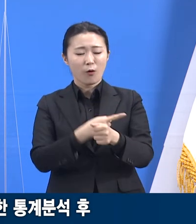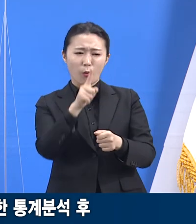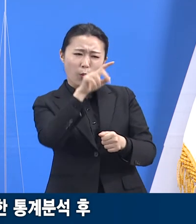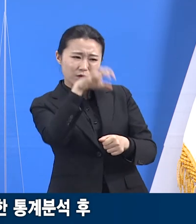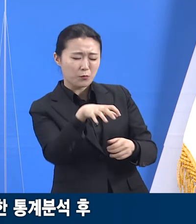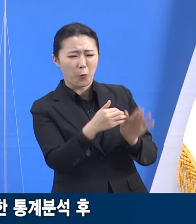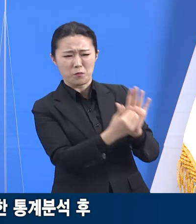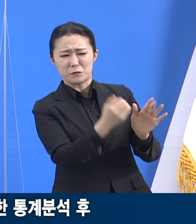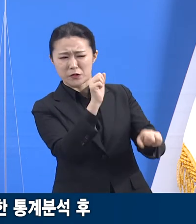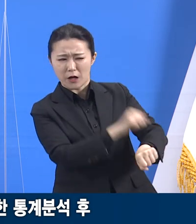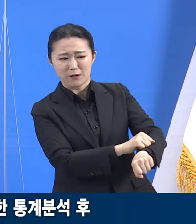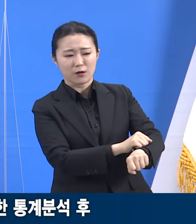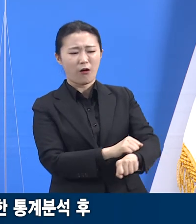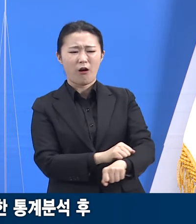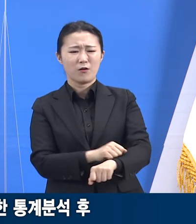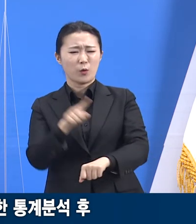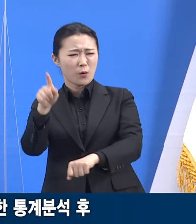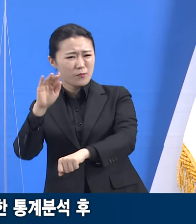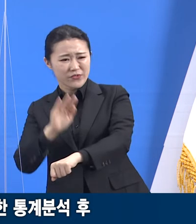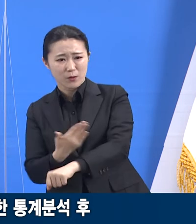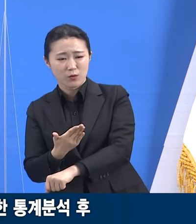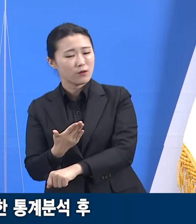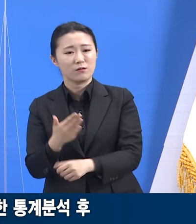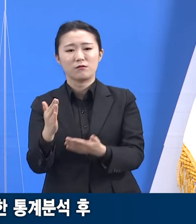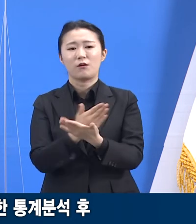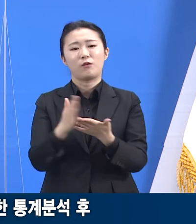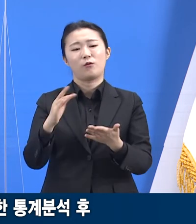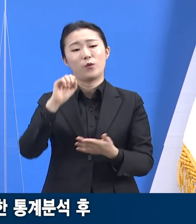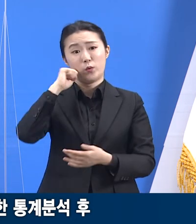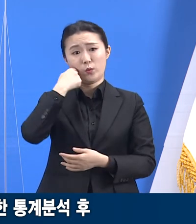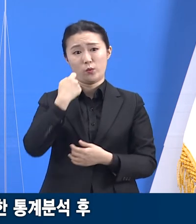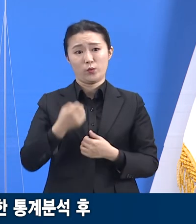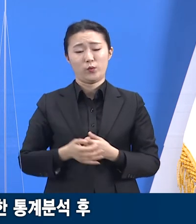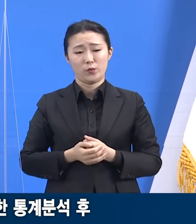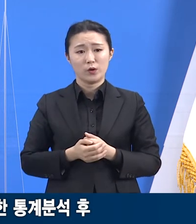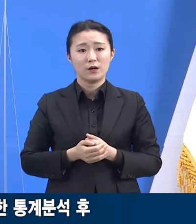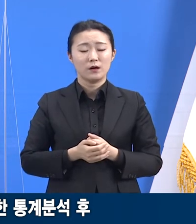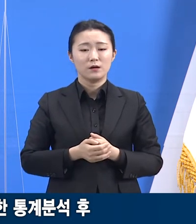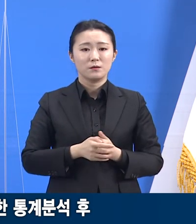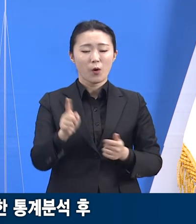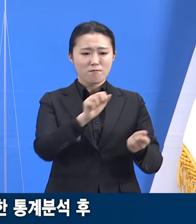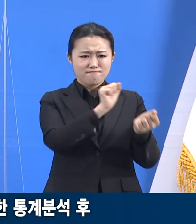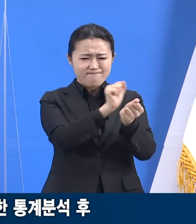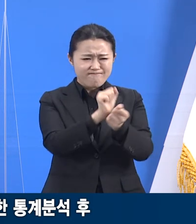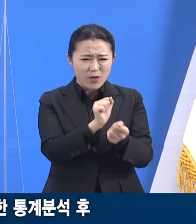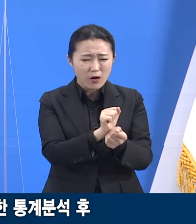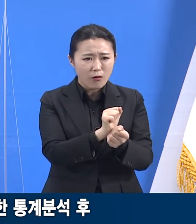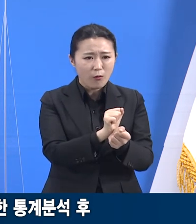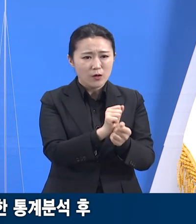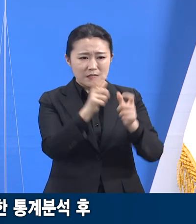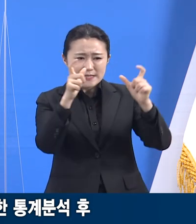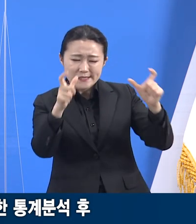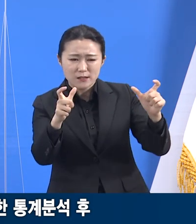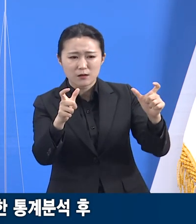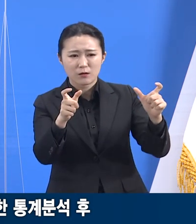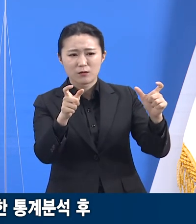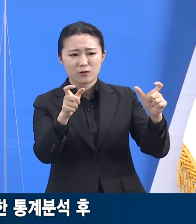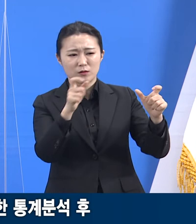이 시각 코로나19 대응 전선이 어느 지역 중심으로 형성되었는지를 파악해내는 데 있습니다.